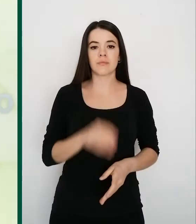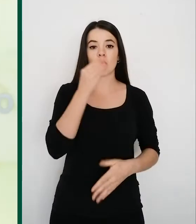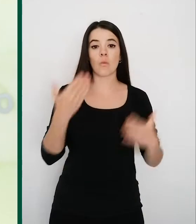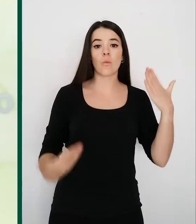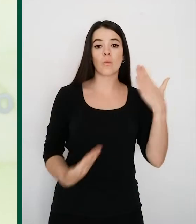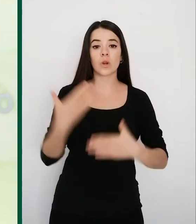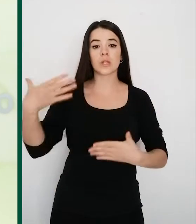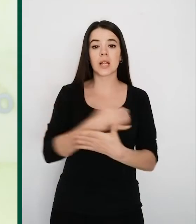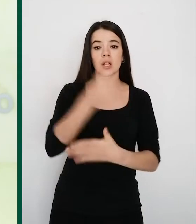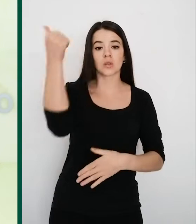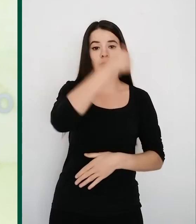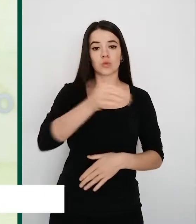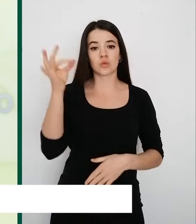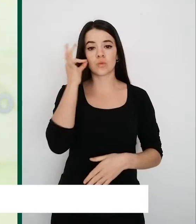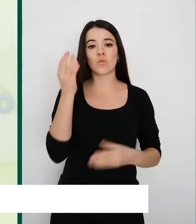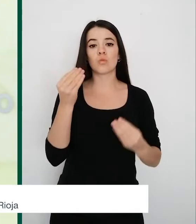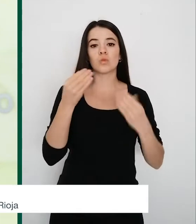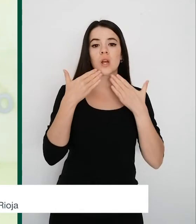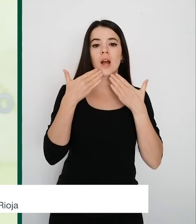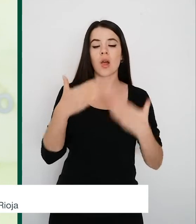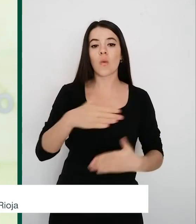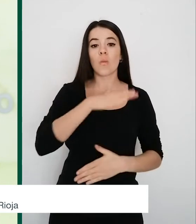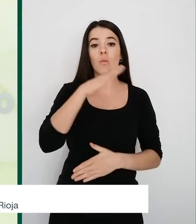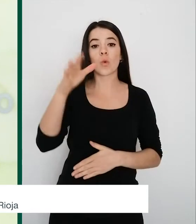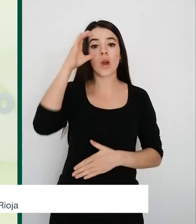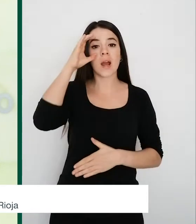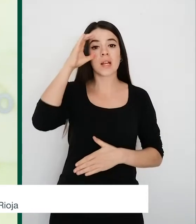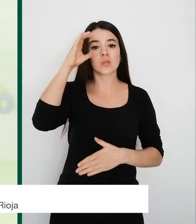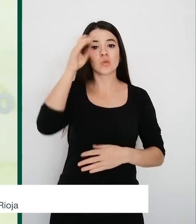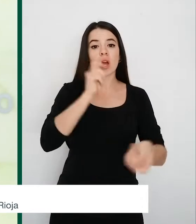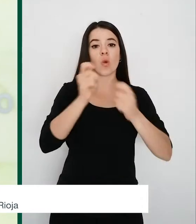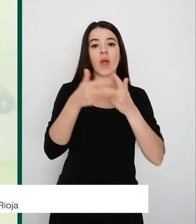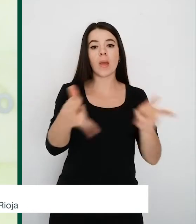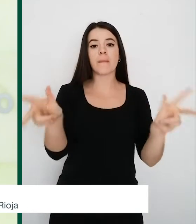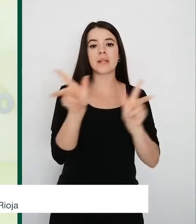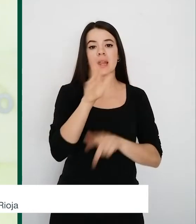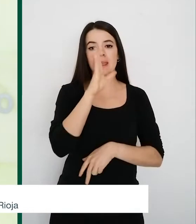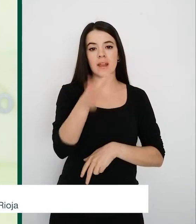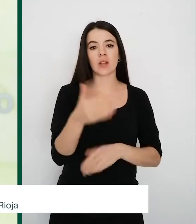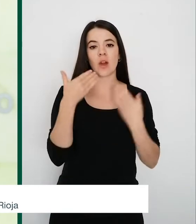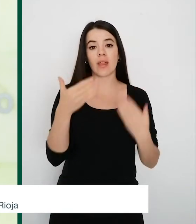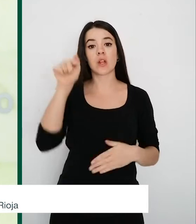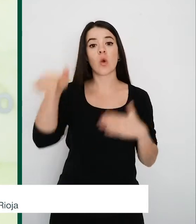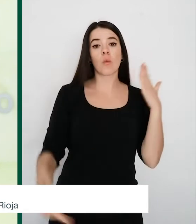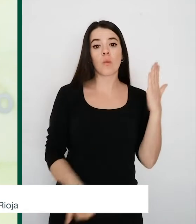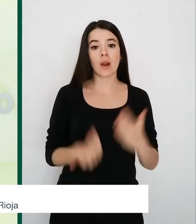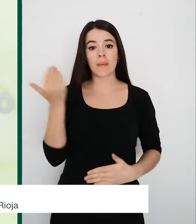Buenos días a todos y buenos días a todas y muchas gracias por seguir esta rueda de prensa en directo. Esta mañana hemos